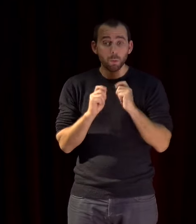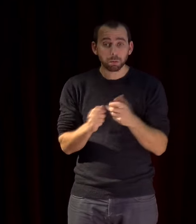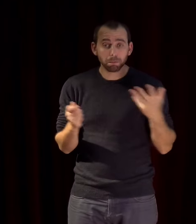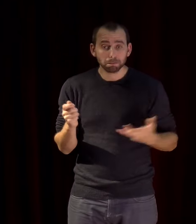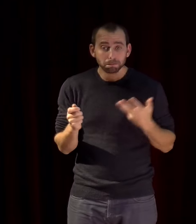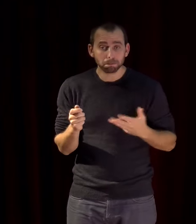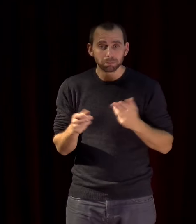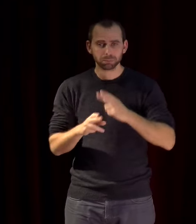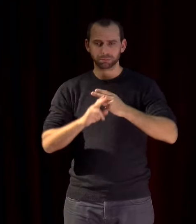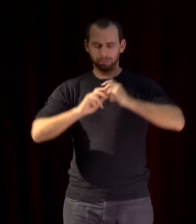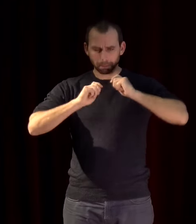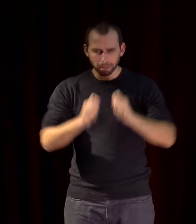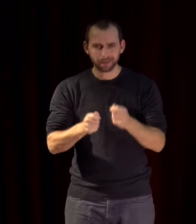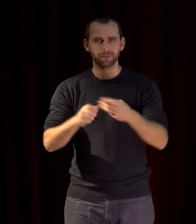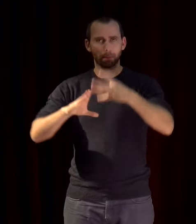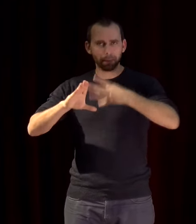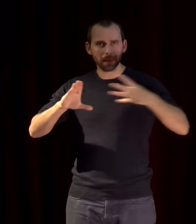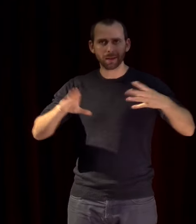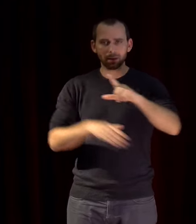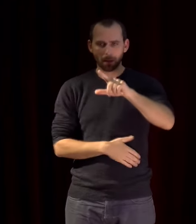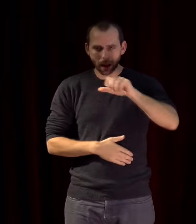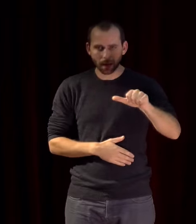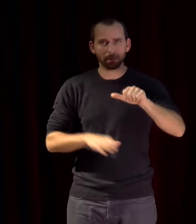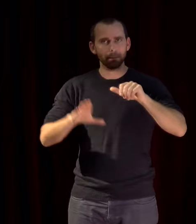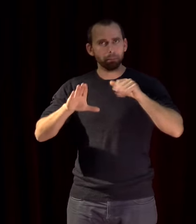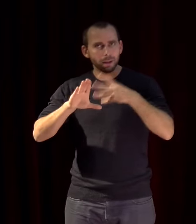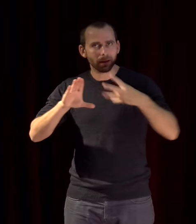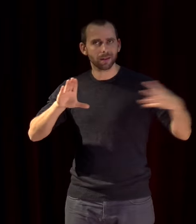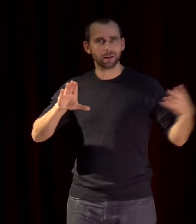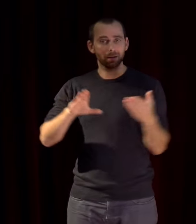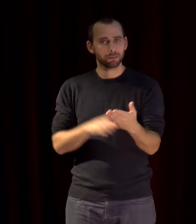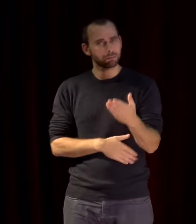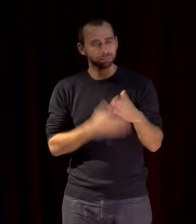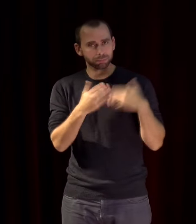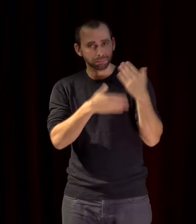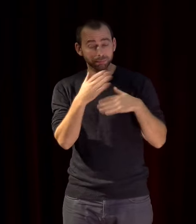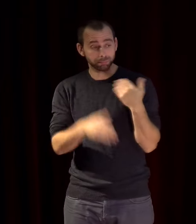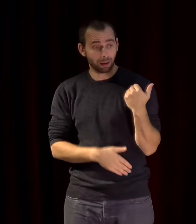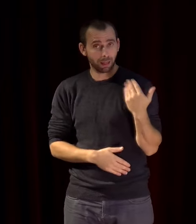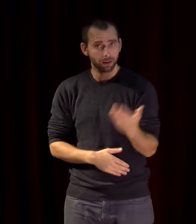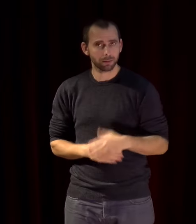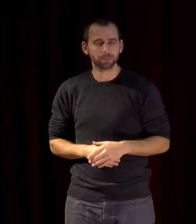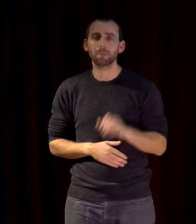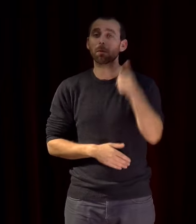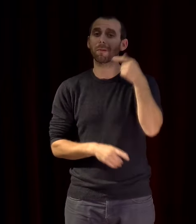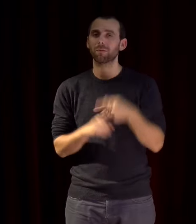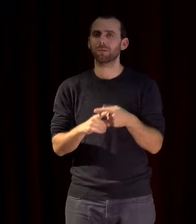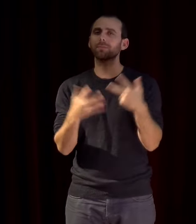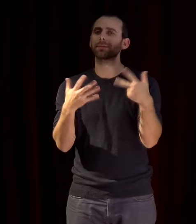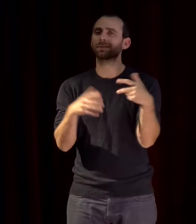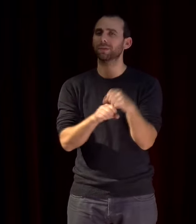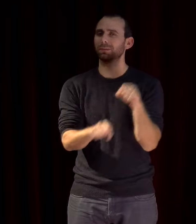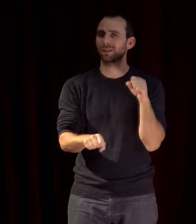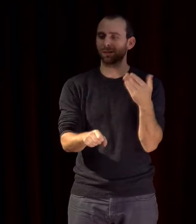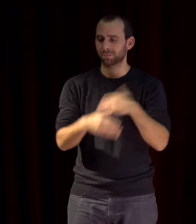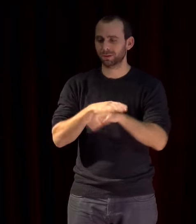Méditerranée en France ce nom apparaît pour la première fois au 18ème siècle dans